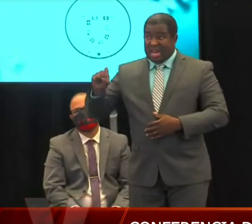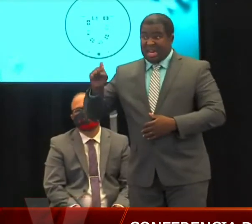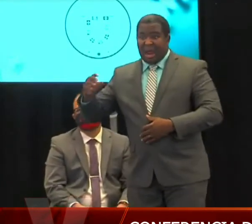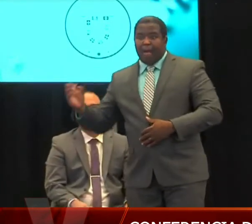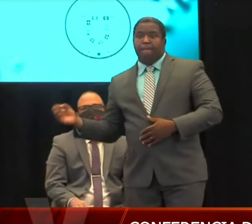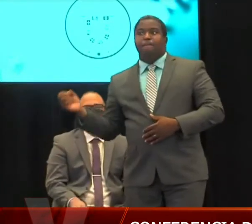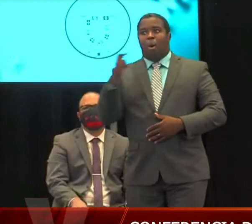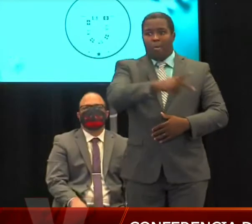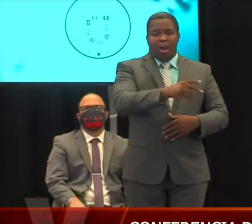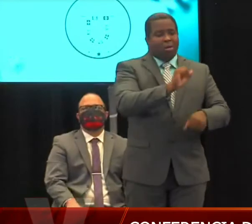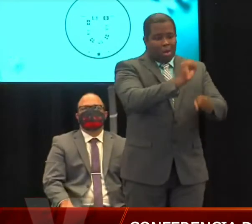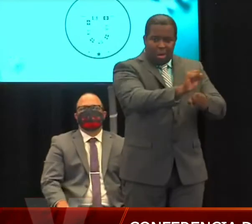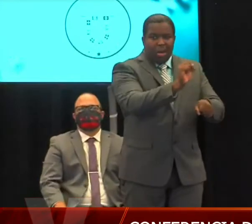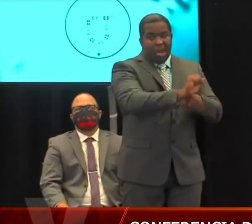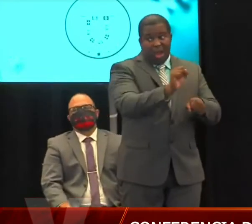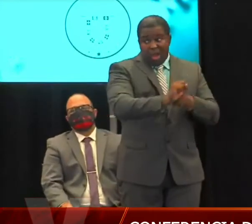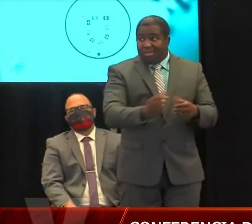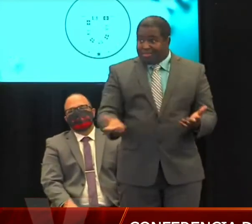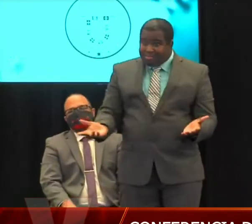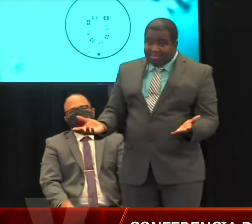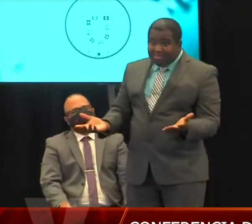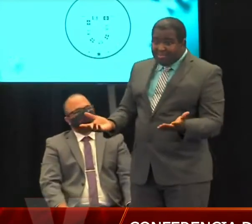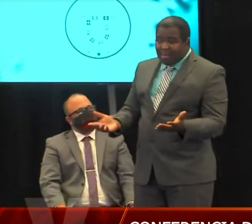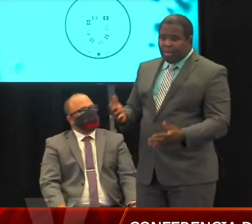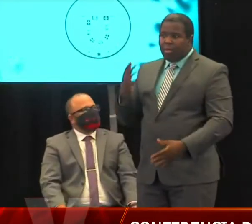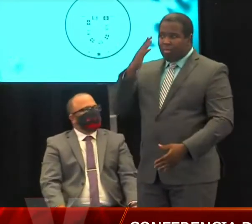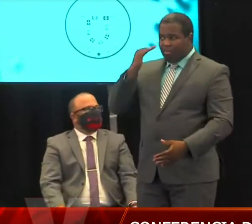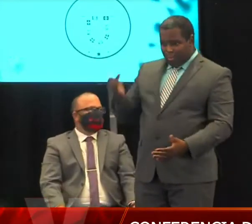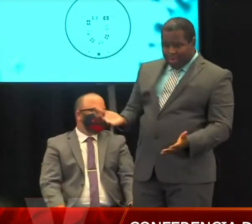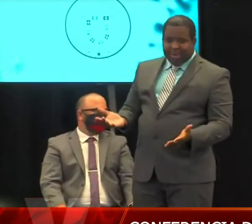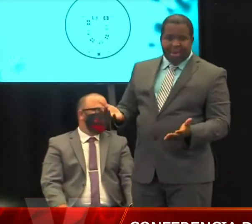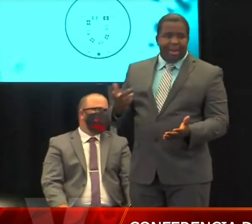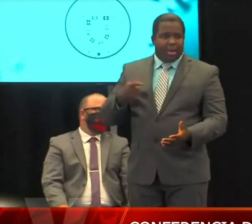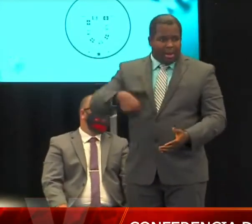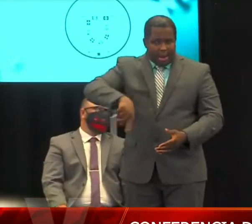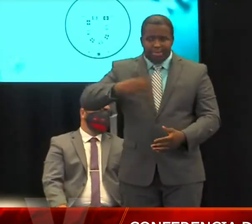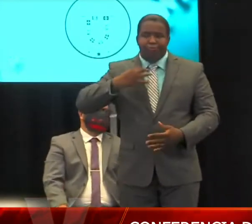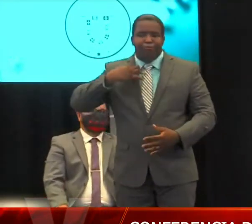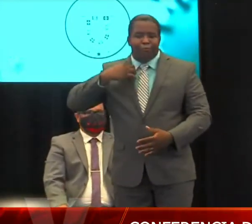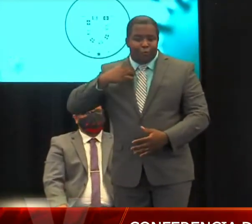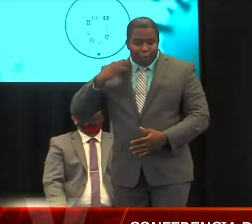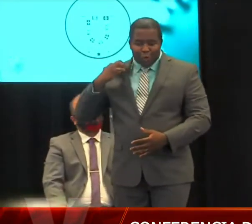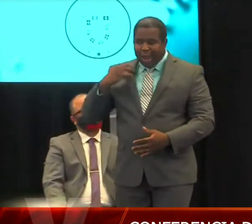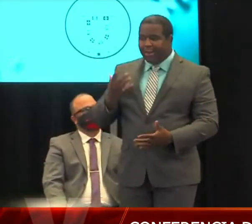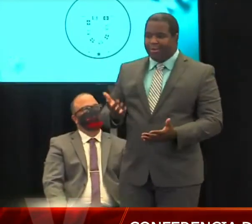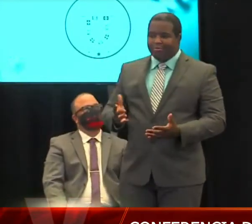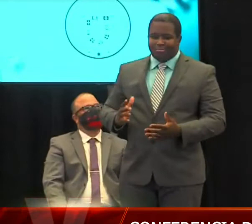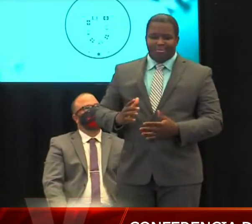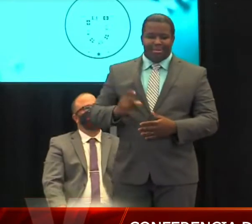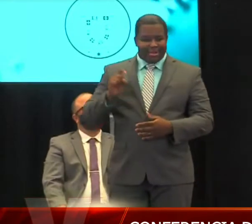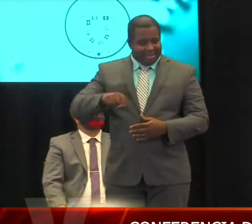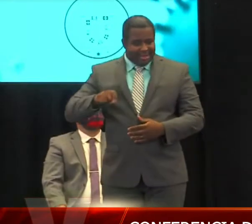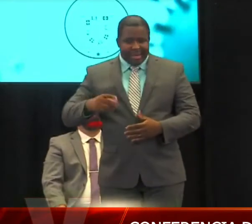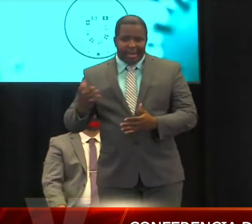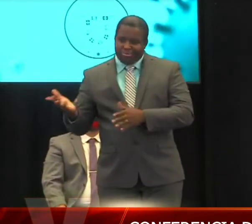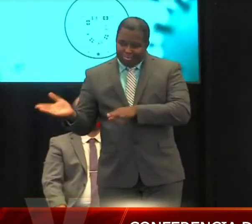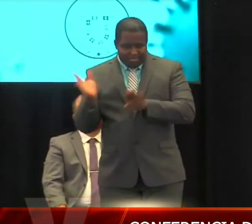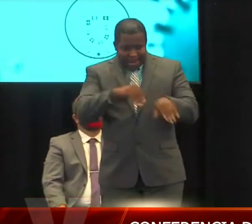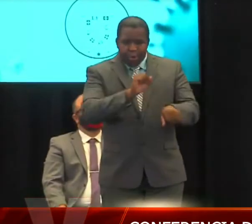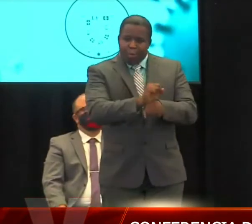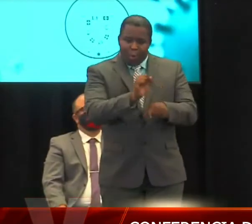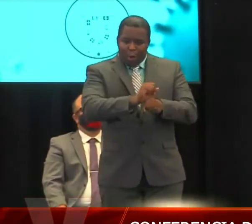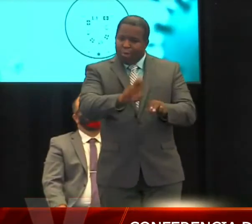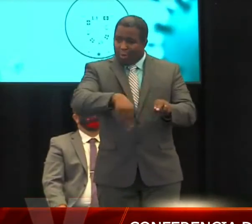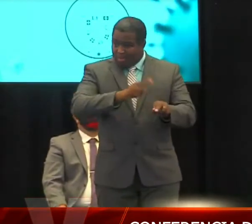información para la toma de decisiones, ellos van a continuar participando. Bien importante, el Task Force estuvo solo cuando había